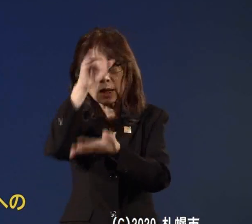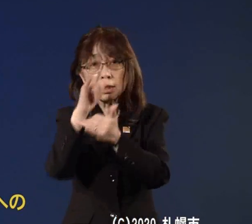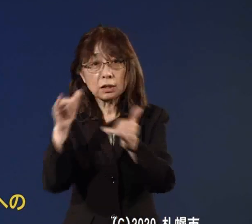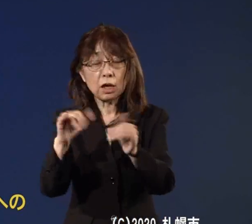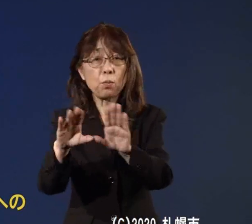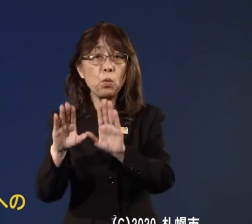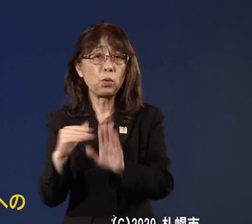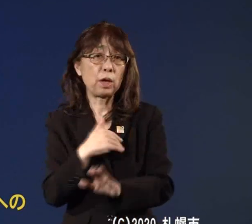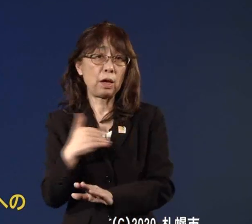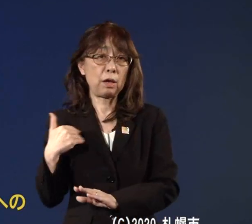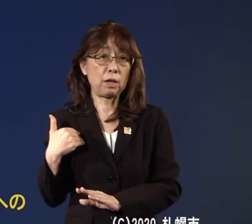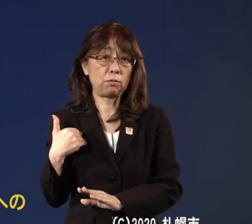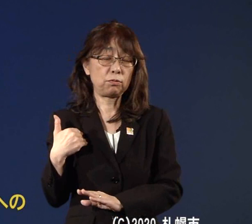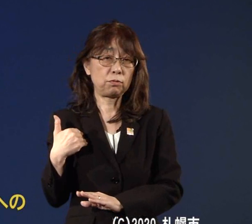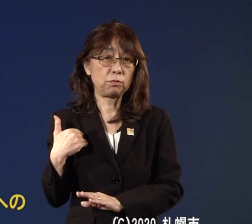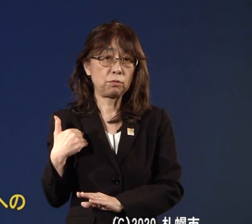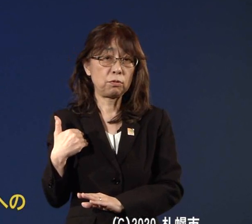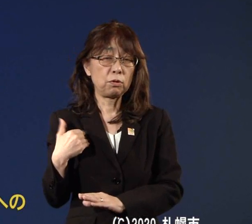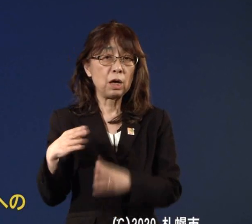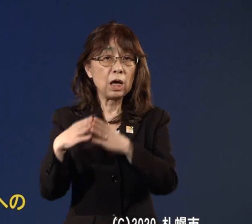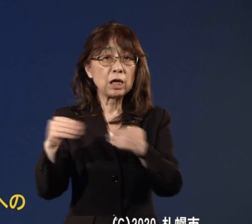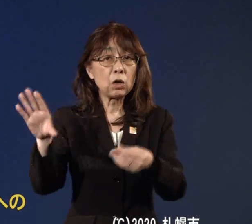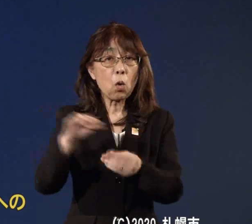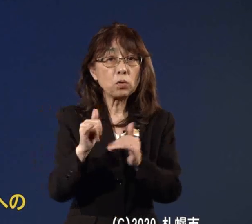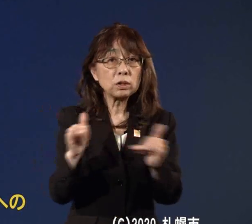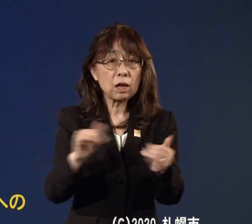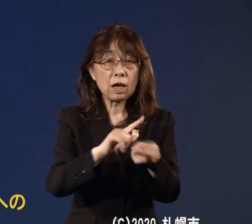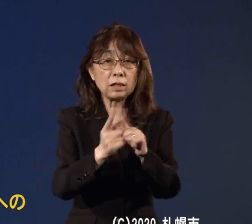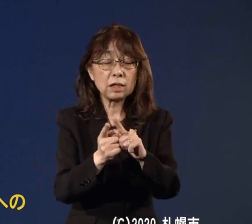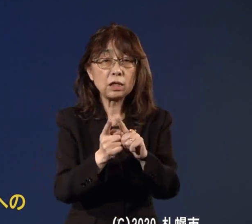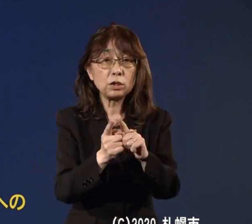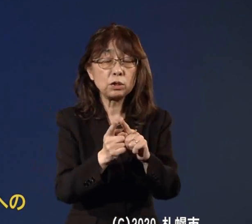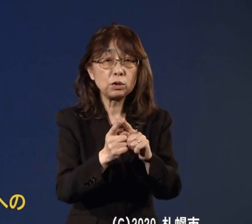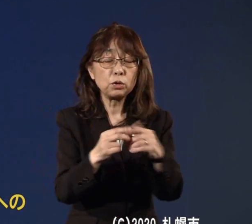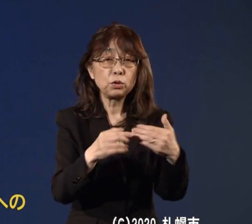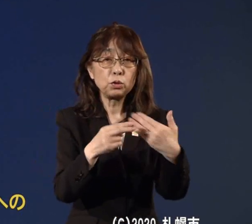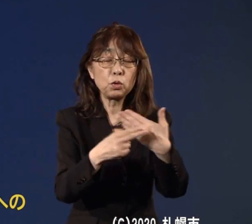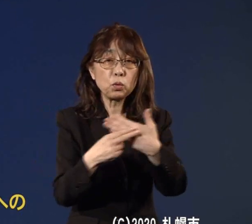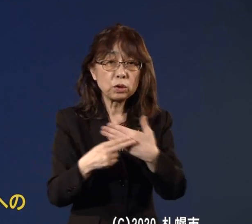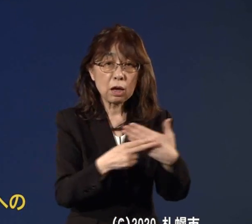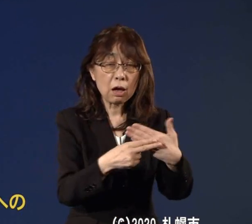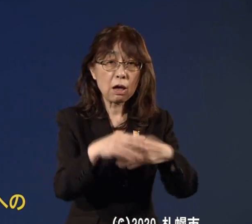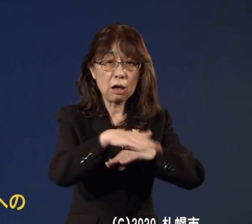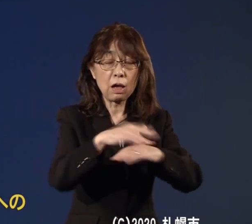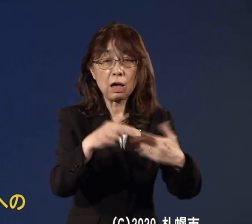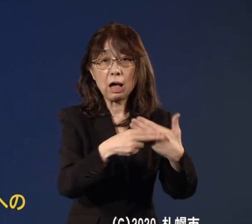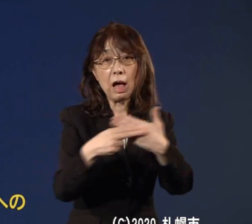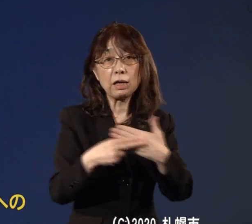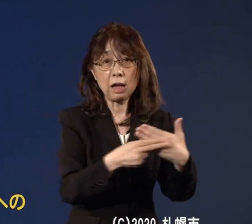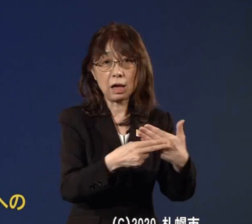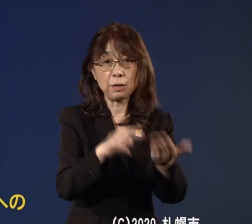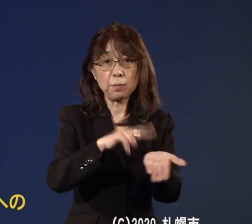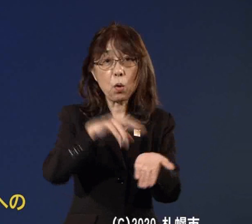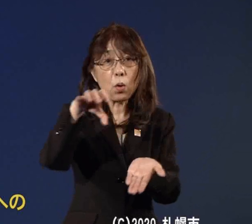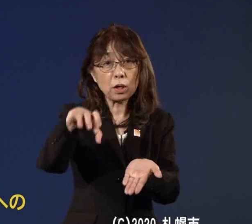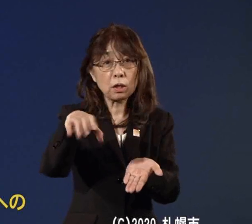ありますのでこの帰国者接触者外来の病院の負担を軽減する